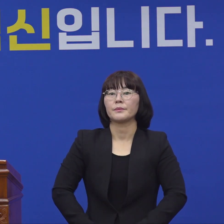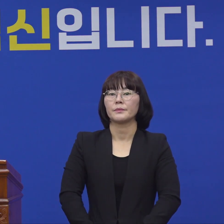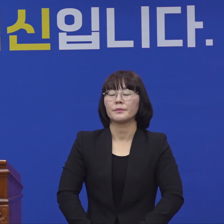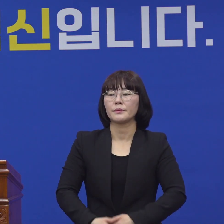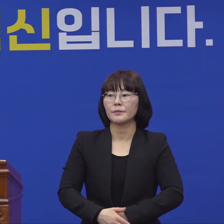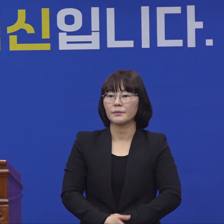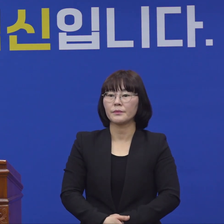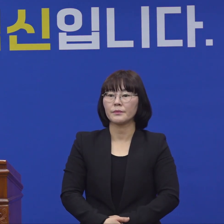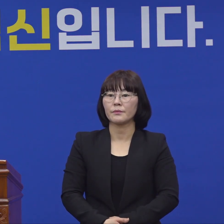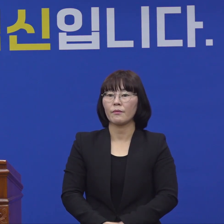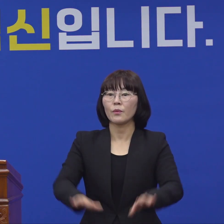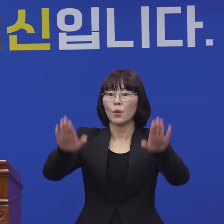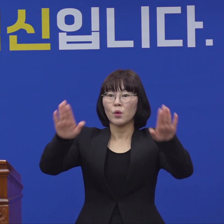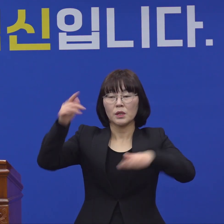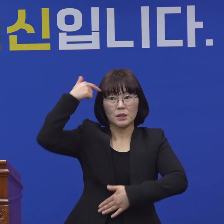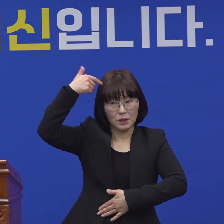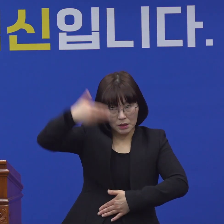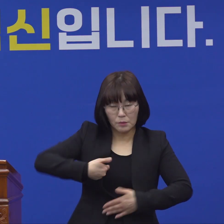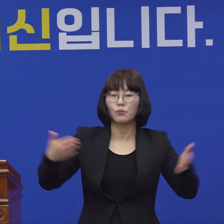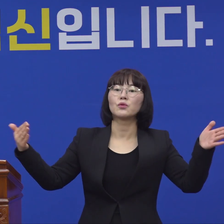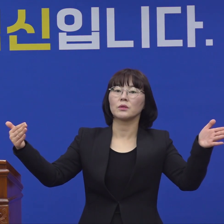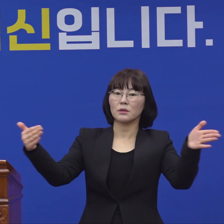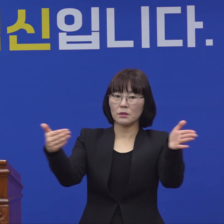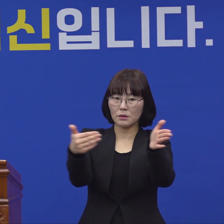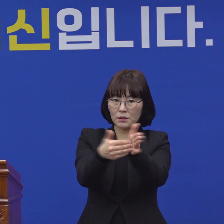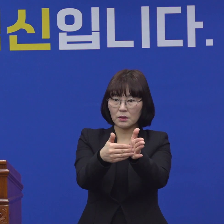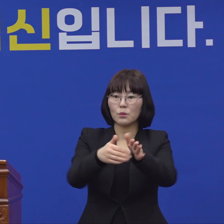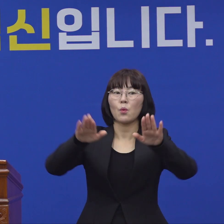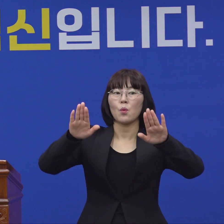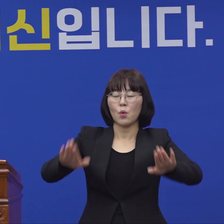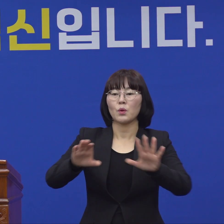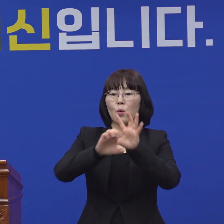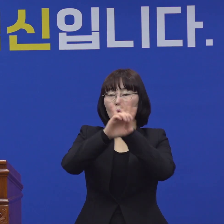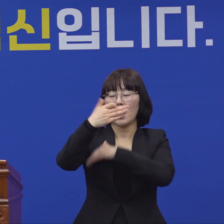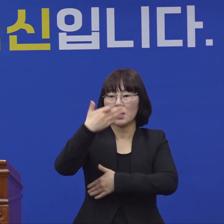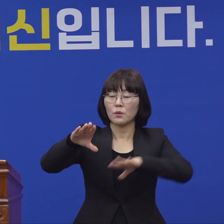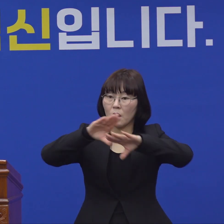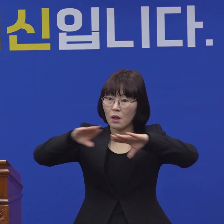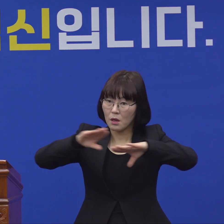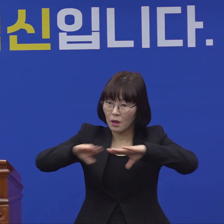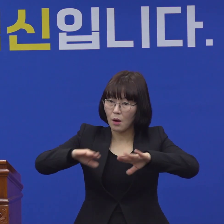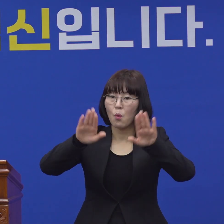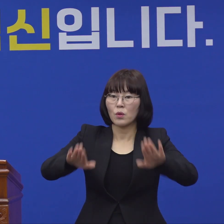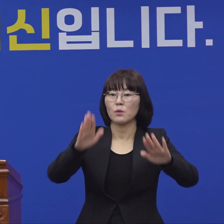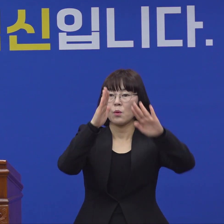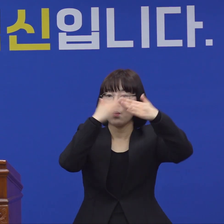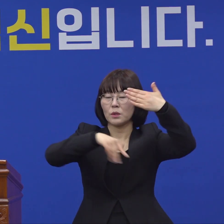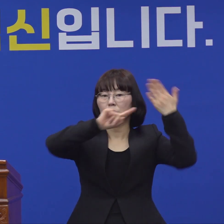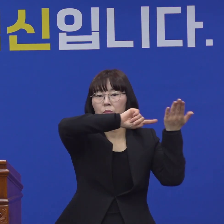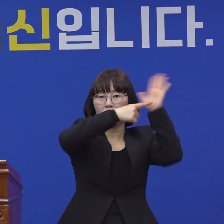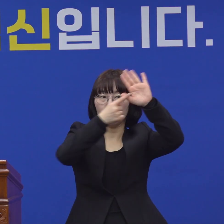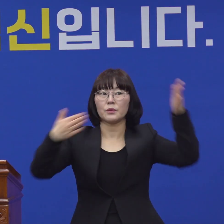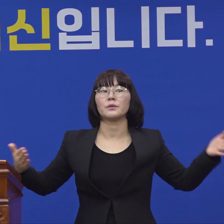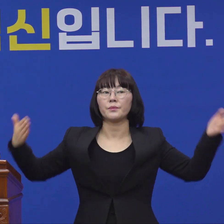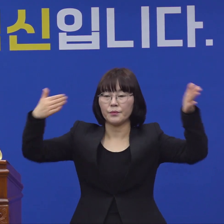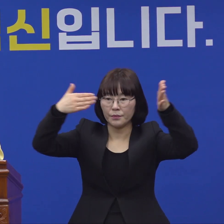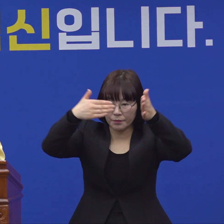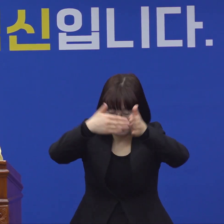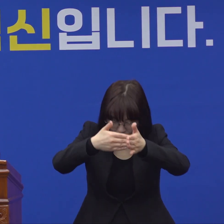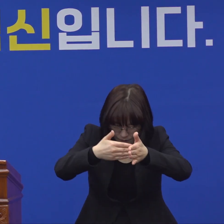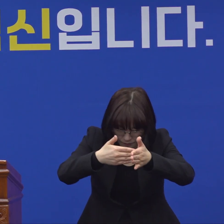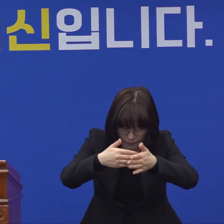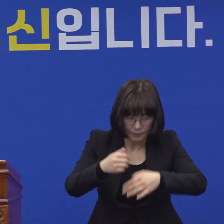네. 오늘 20분 10일까지 오겠습니다. 이상으로 코로나19 대응 관련 오늘 정리하고 있습니다. 모두 마치겠습니다. 고맙습니다.